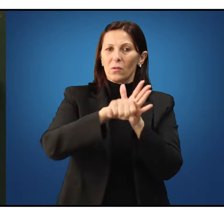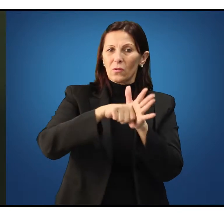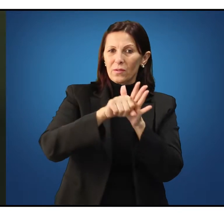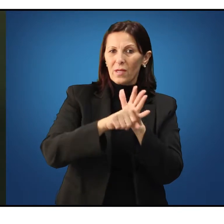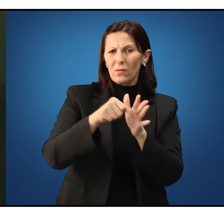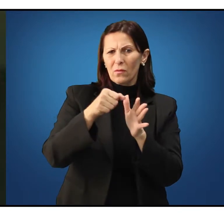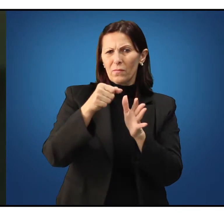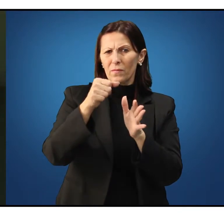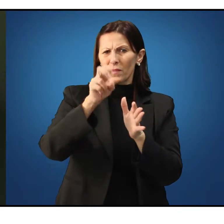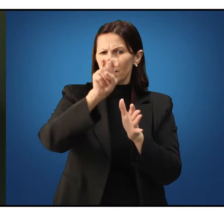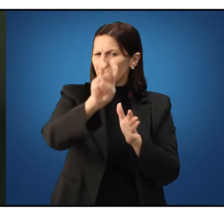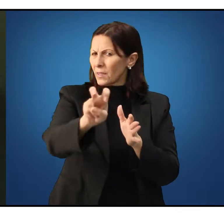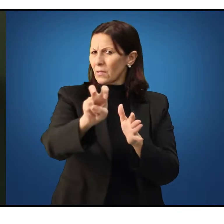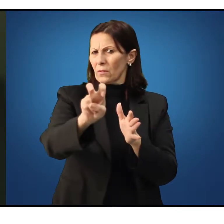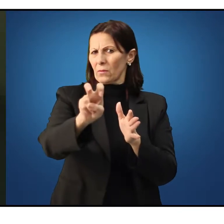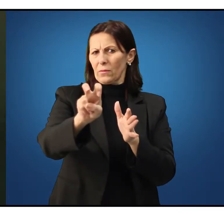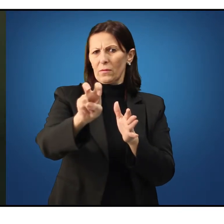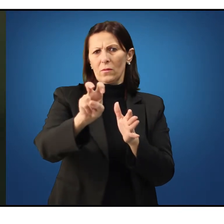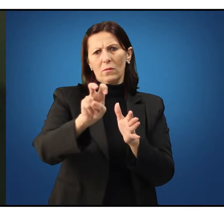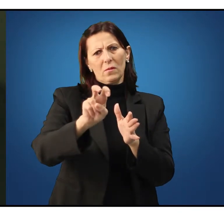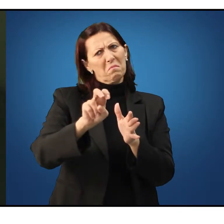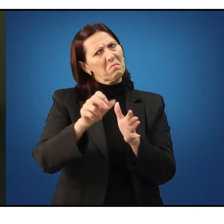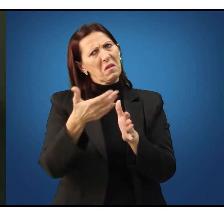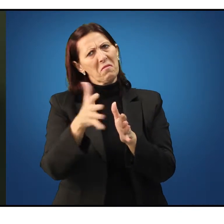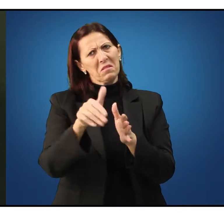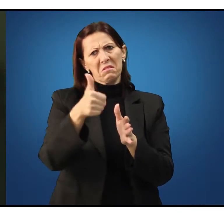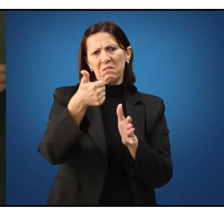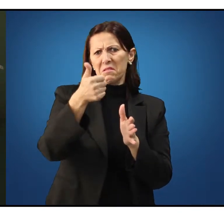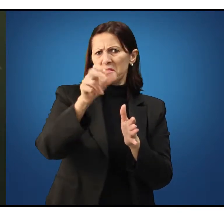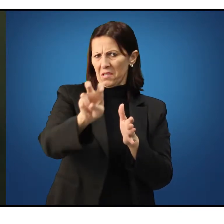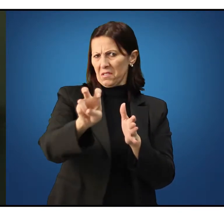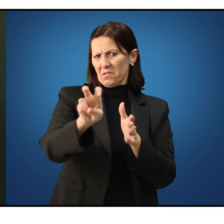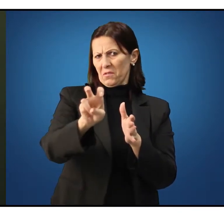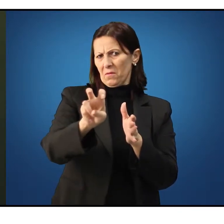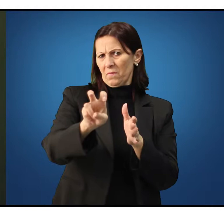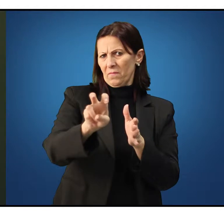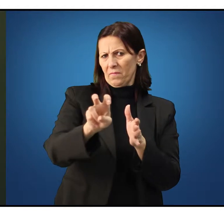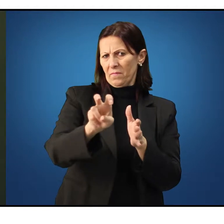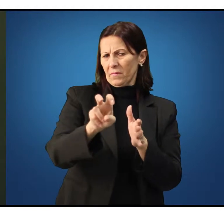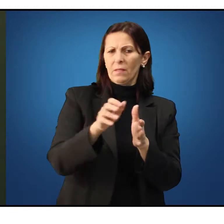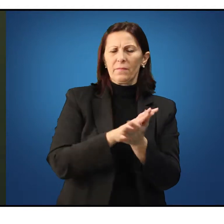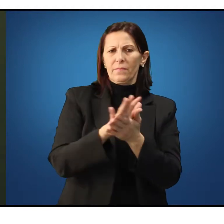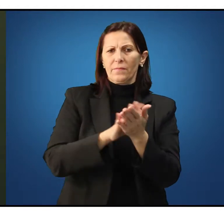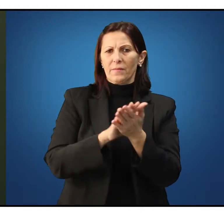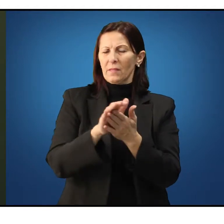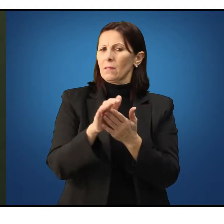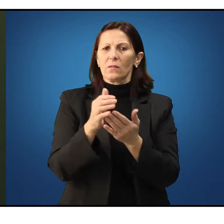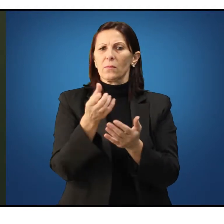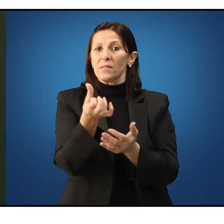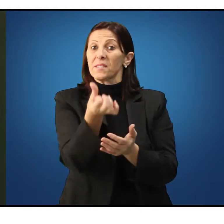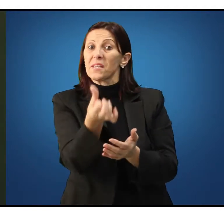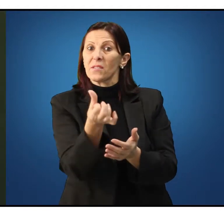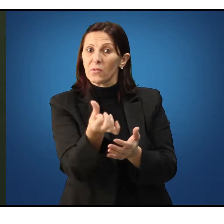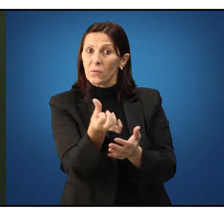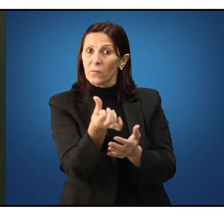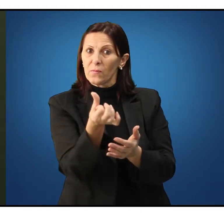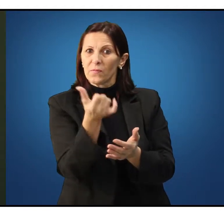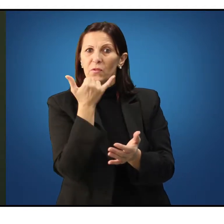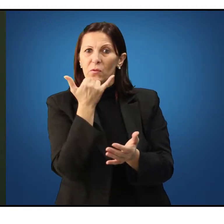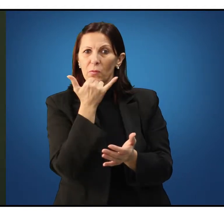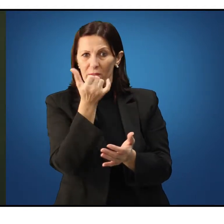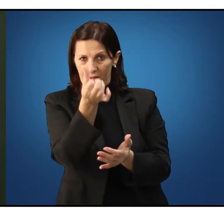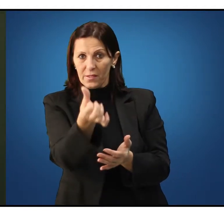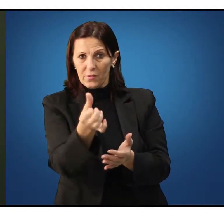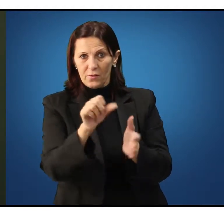V ou VI. Há alguns autores que dizem século VI, outros dizem século